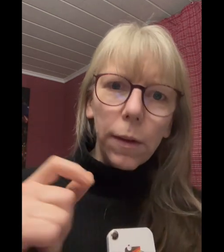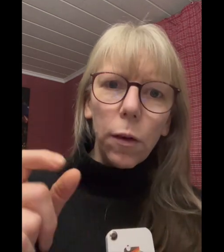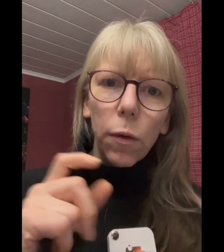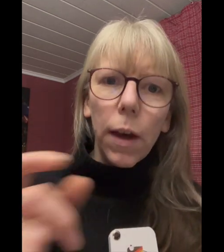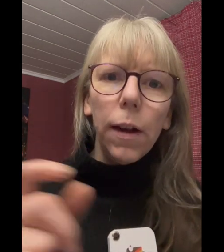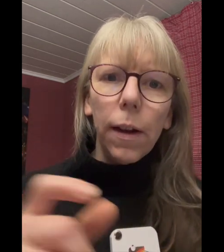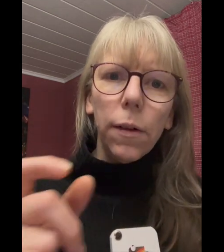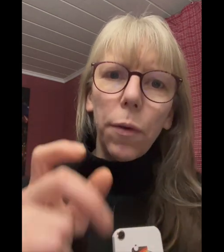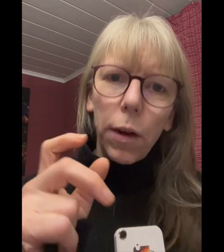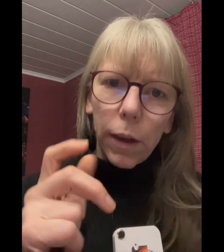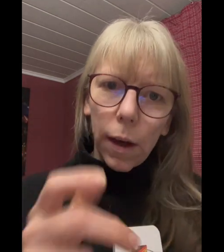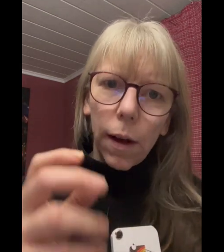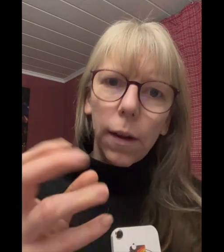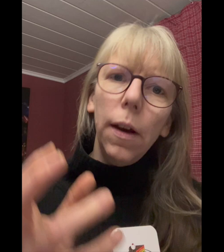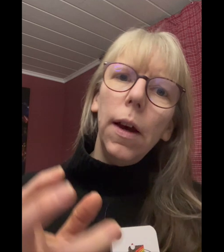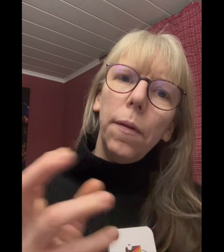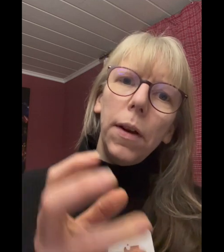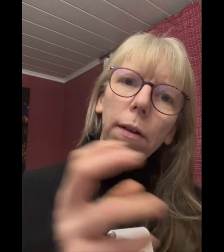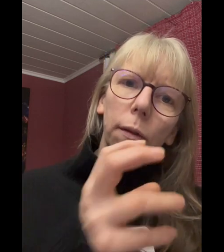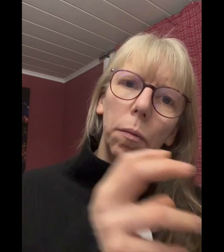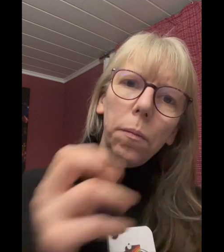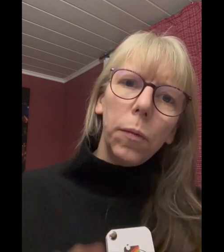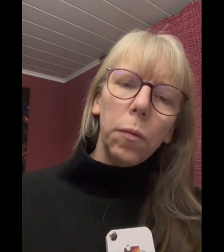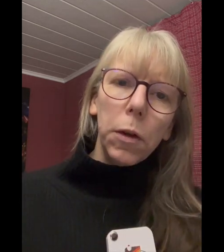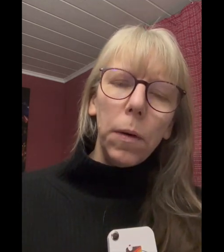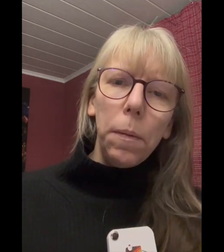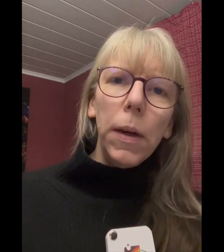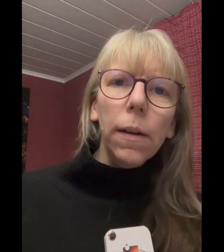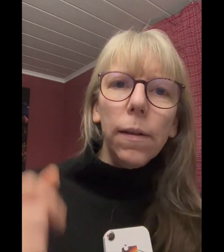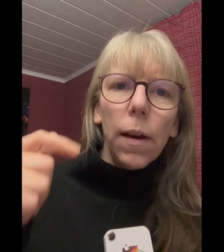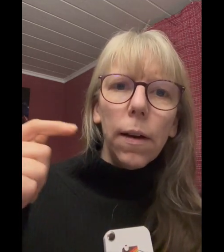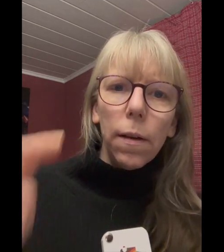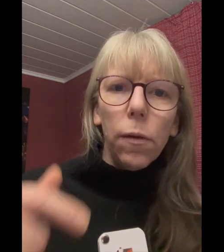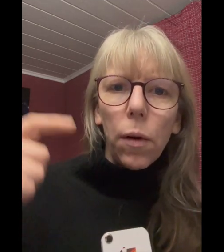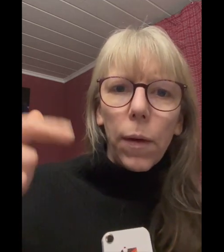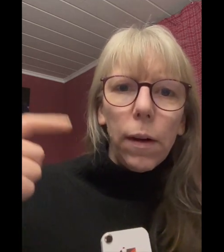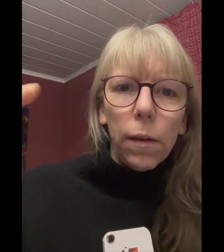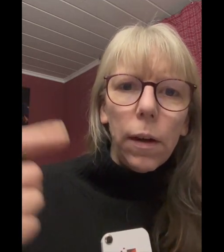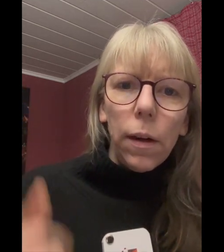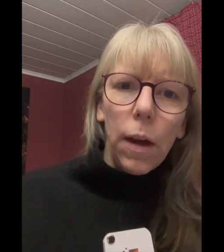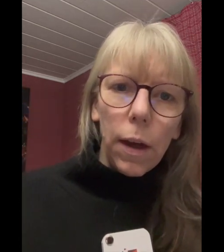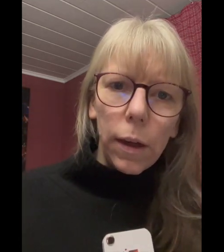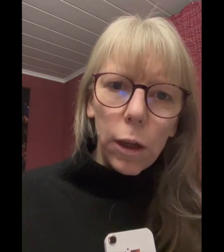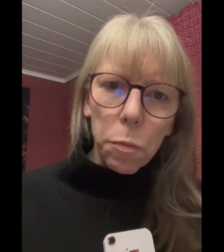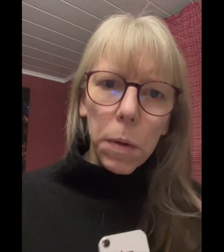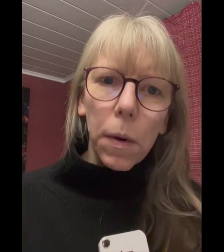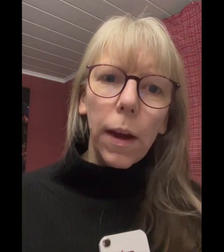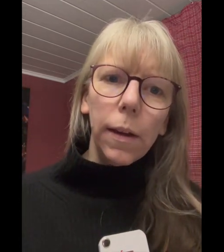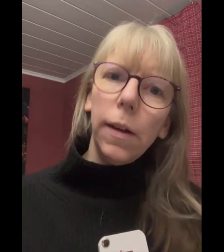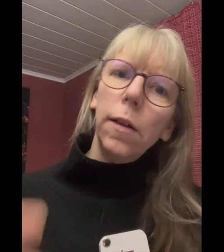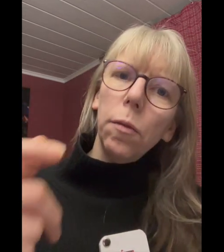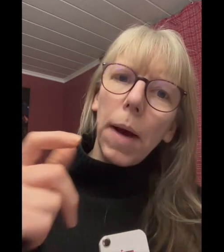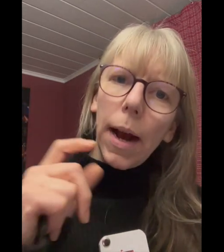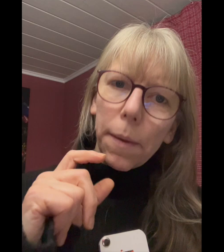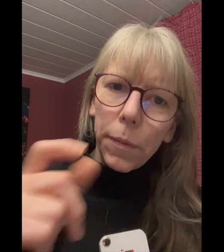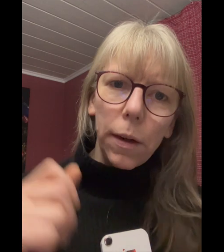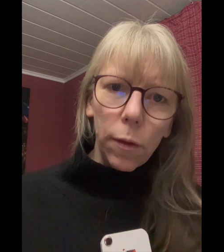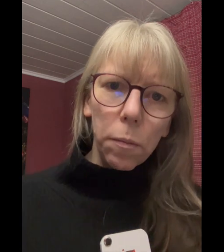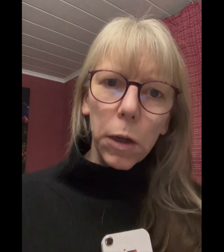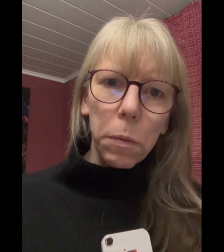sie total klasse, vor allen Dingen gerade, wenn es um zum Beispiel die Mittagszeit ist oder wenn es in den Spätbereich geht, zum Abend hin zum Beispiel.